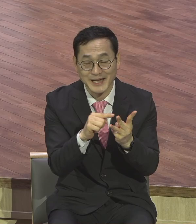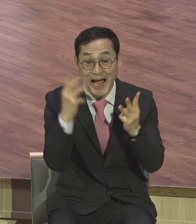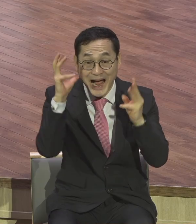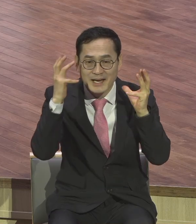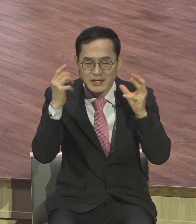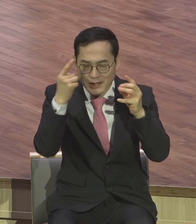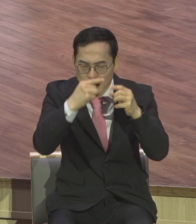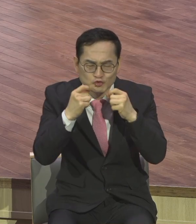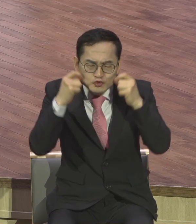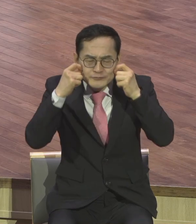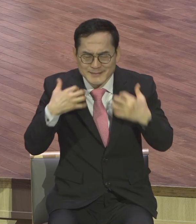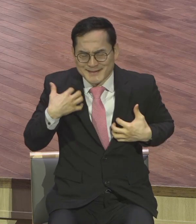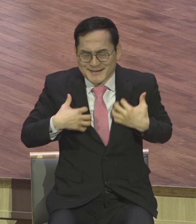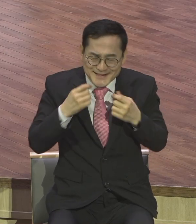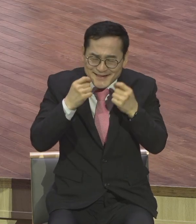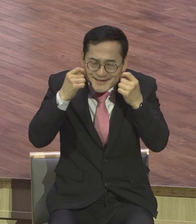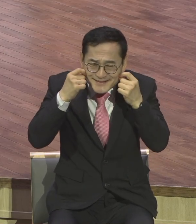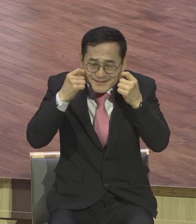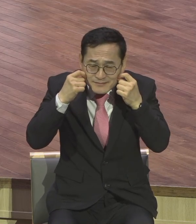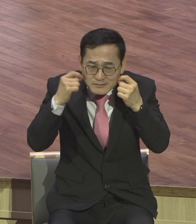웃음은 늙어버렸고